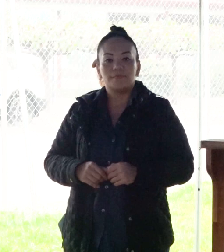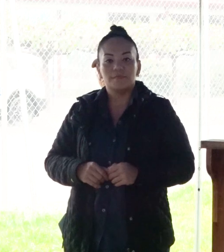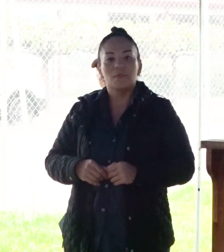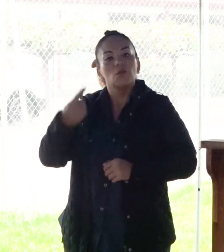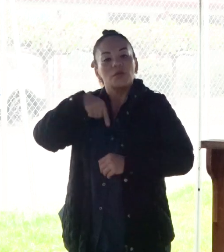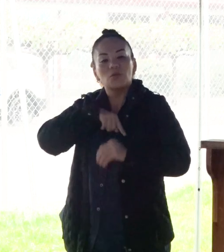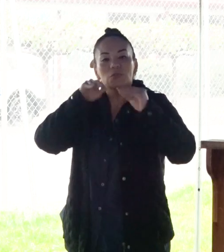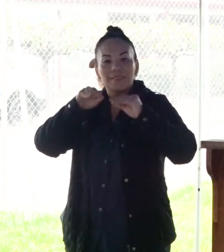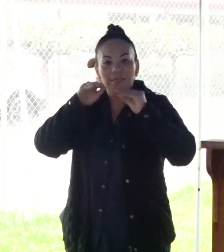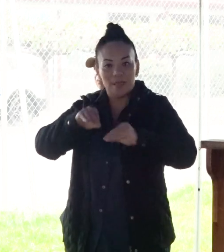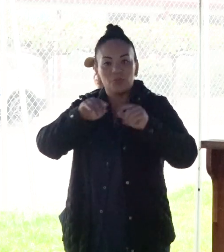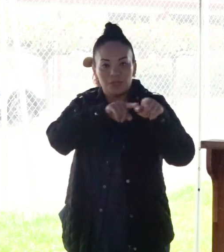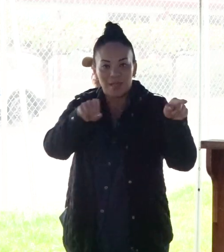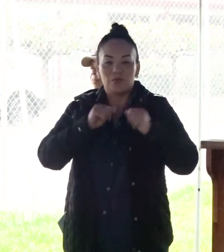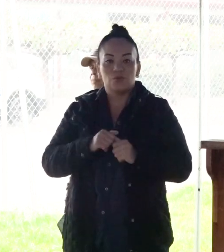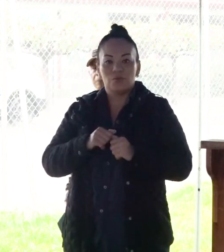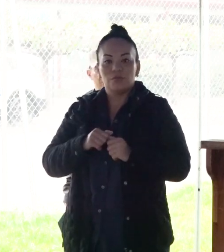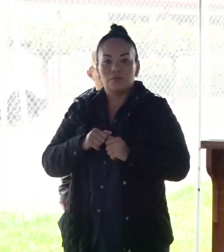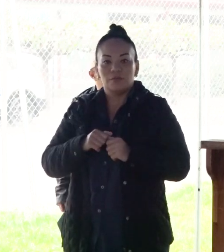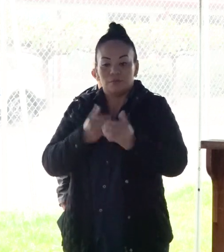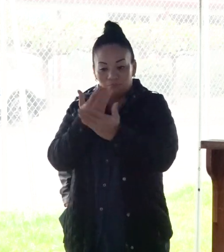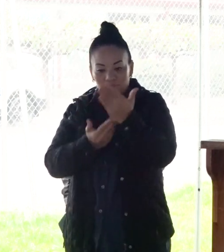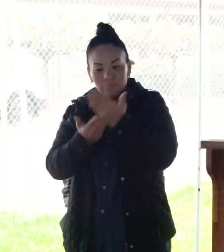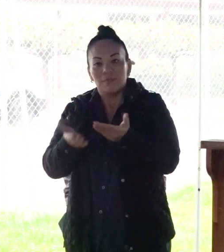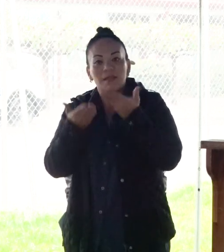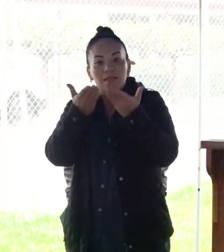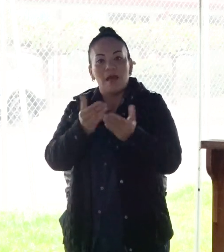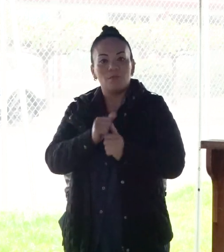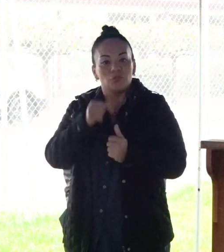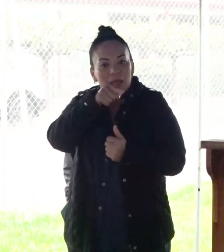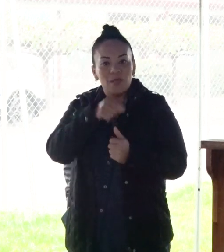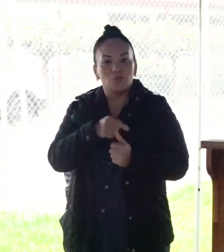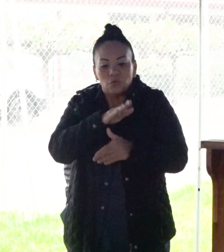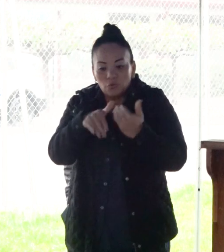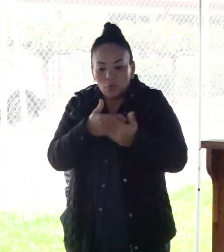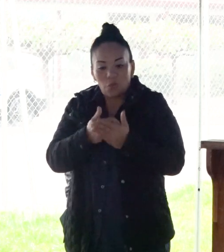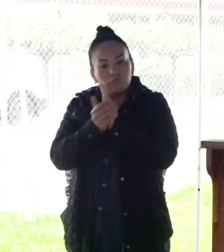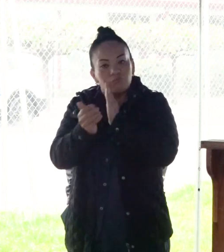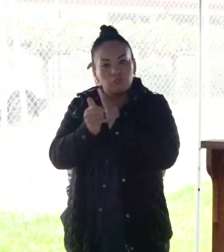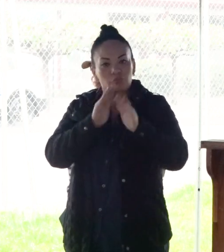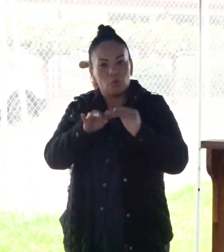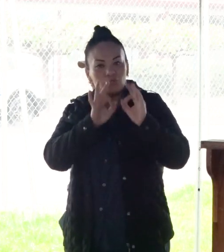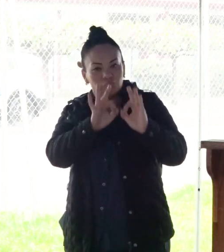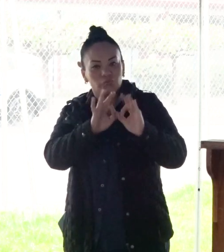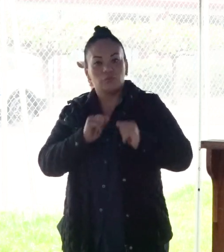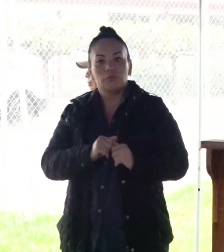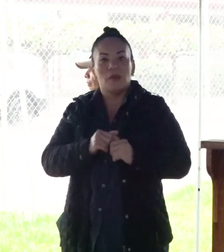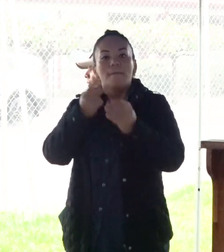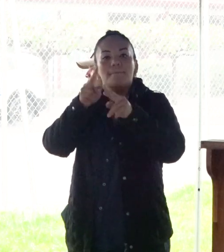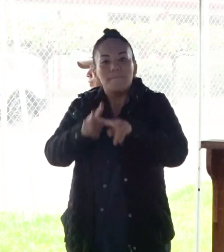enseñemos, el capital humano que les permitamos acumular, los valores